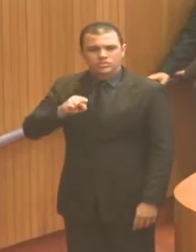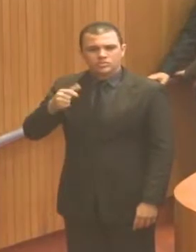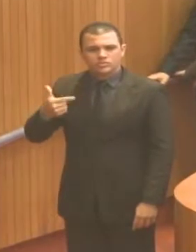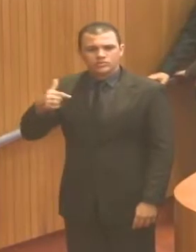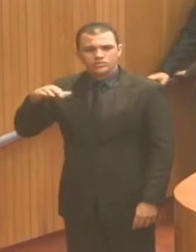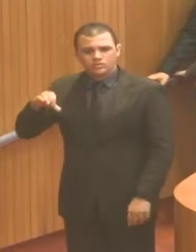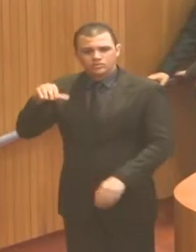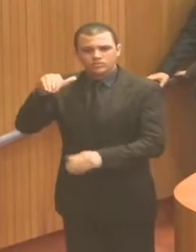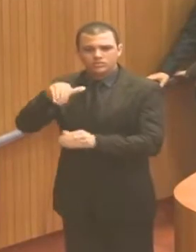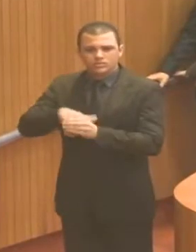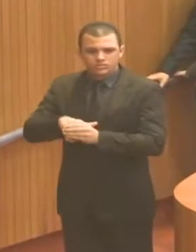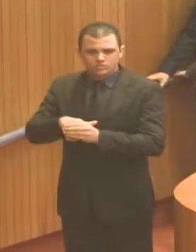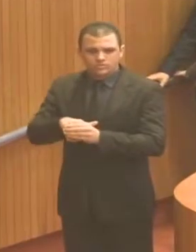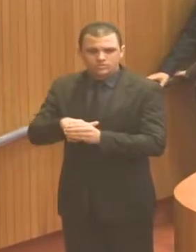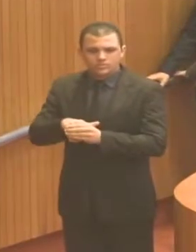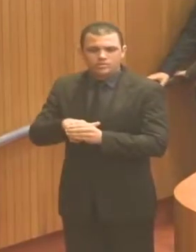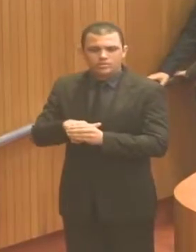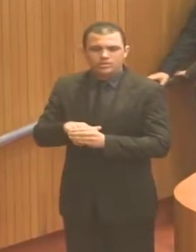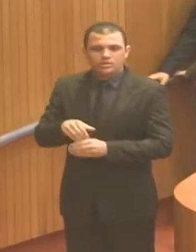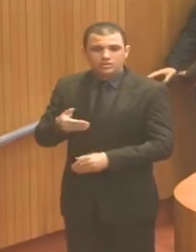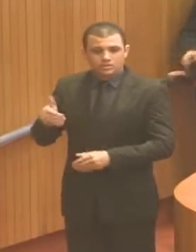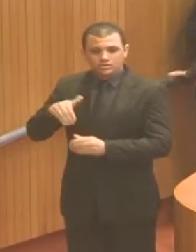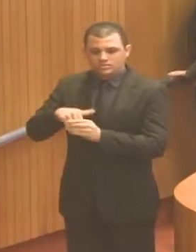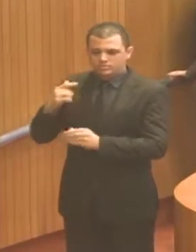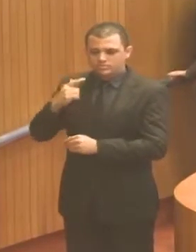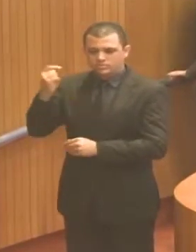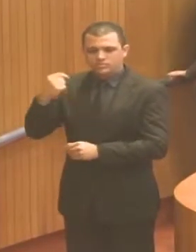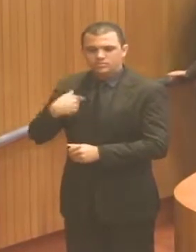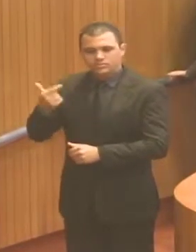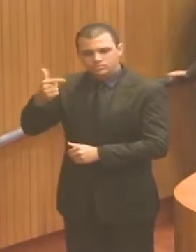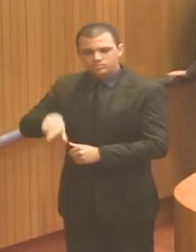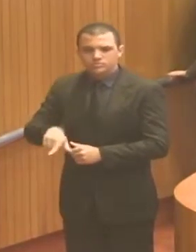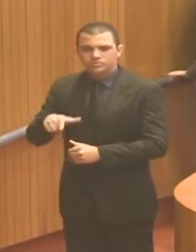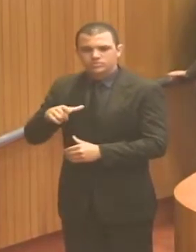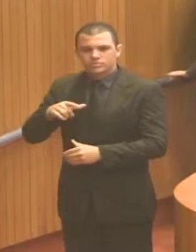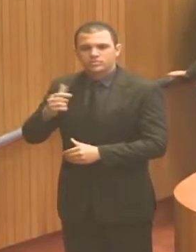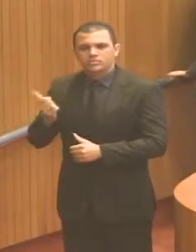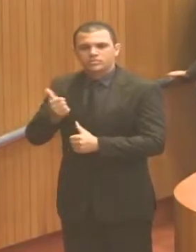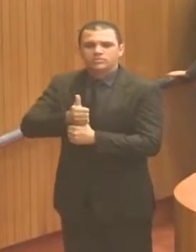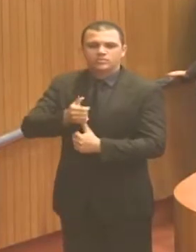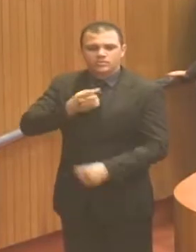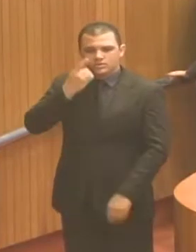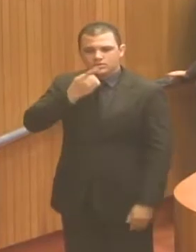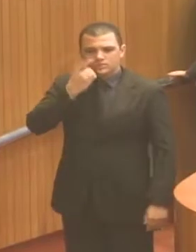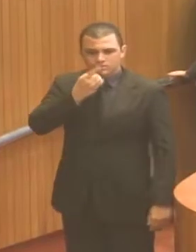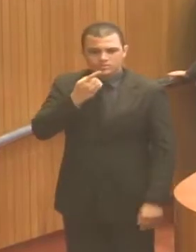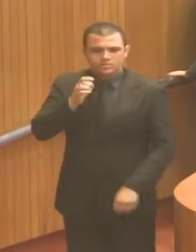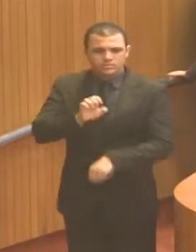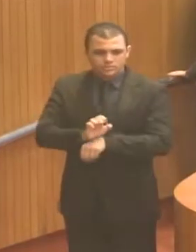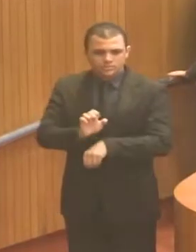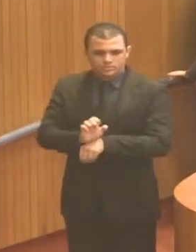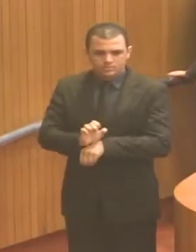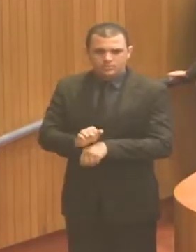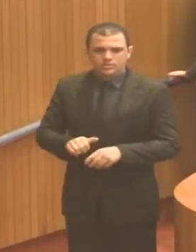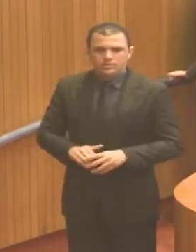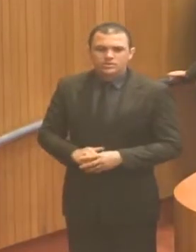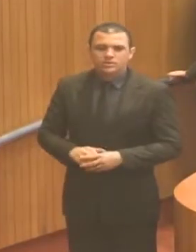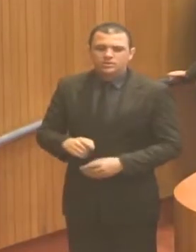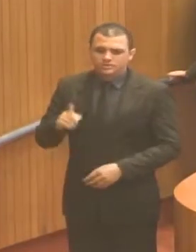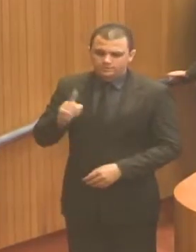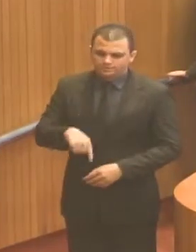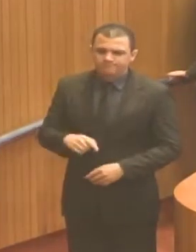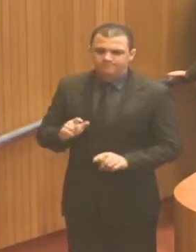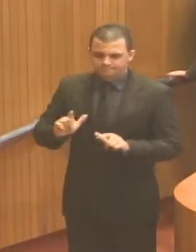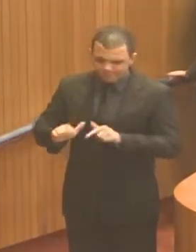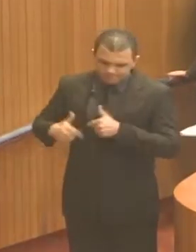votos que consagraram a minha reeleição como deputado estadual. Foi uma luta